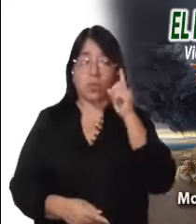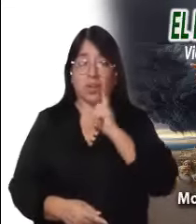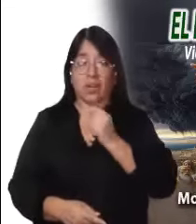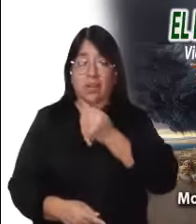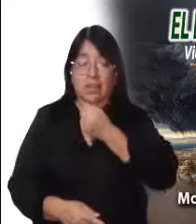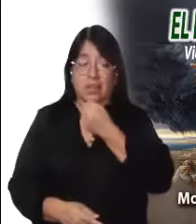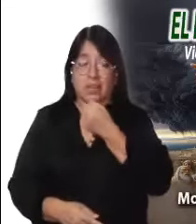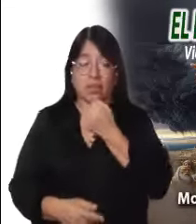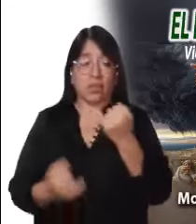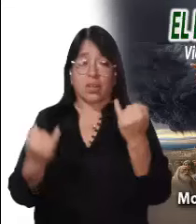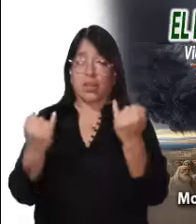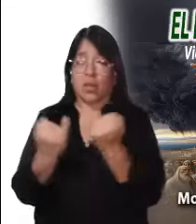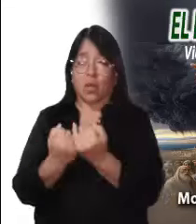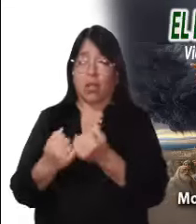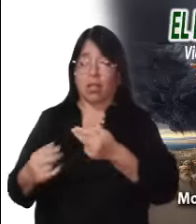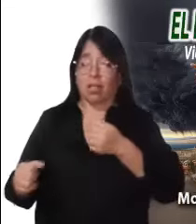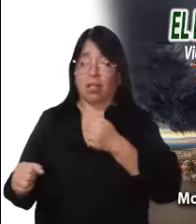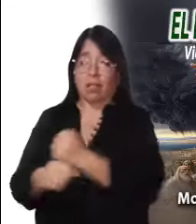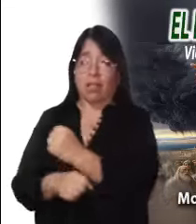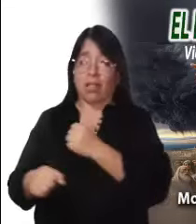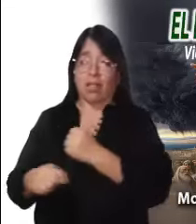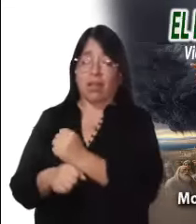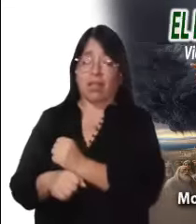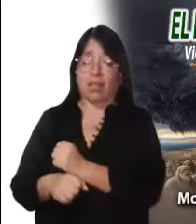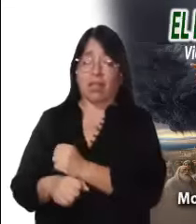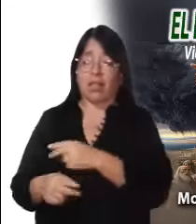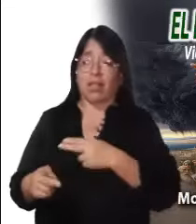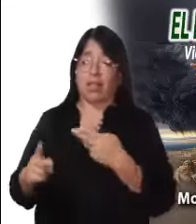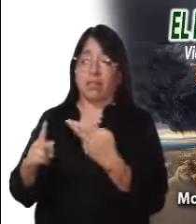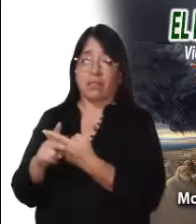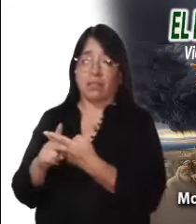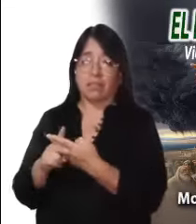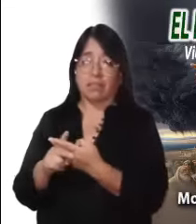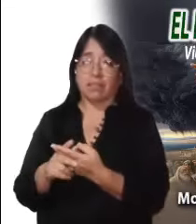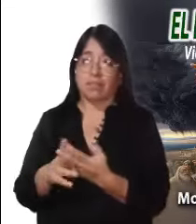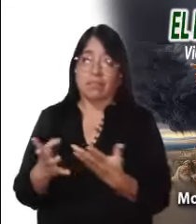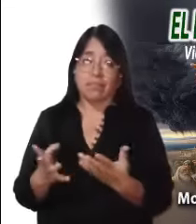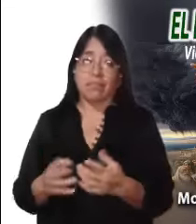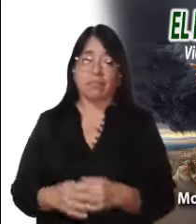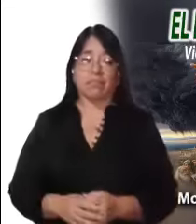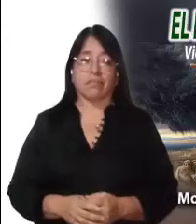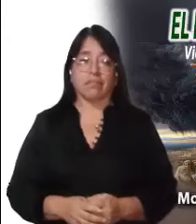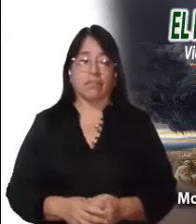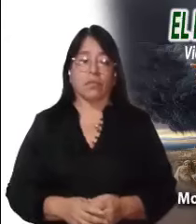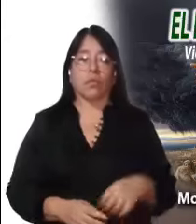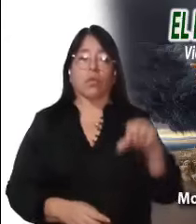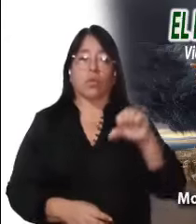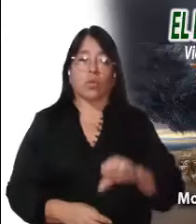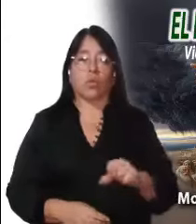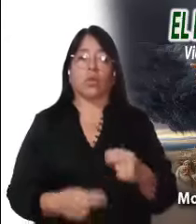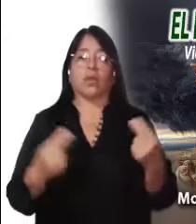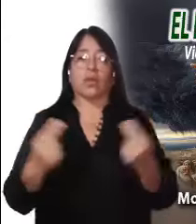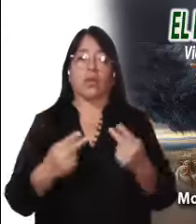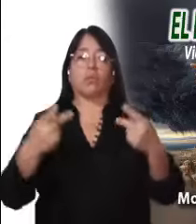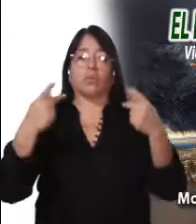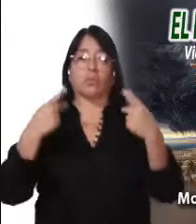interminables de inocentes en todos los lugares del mundo? Hoy, como en tiempos de